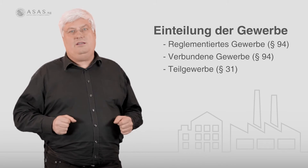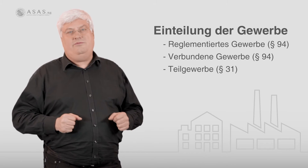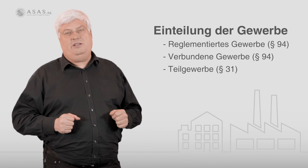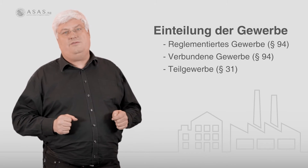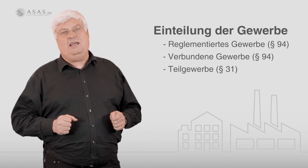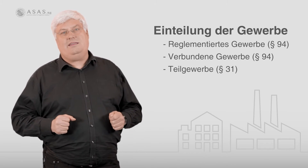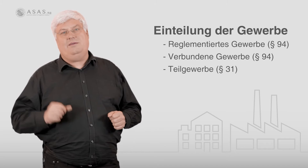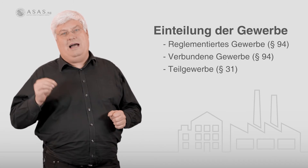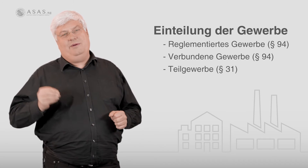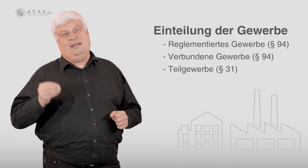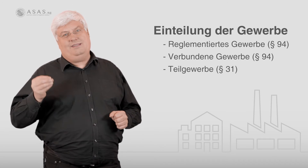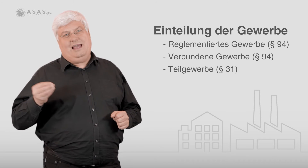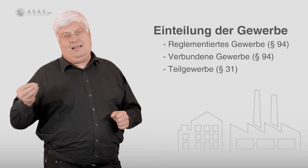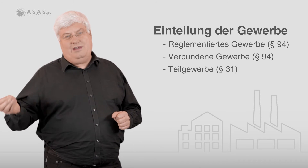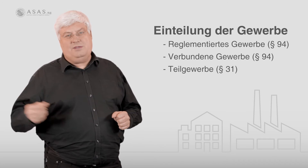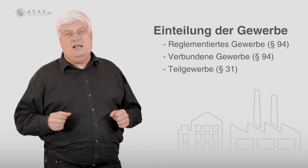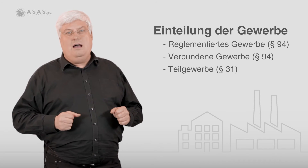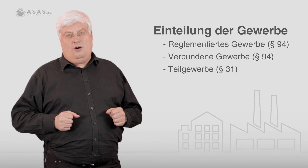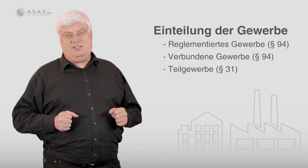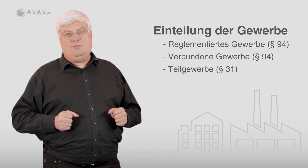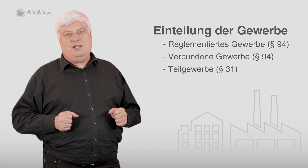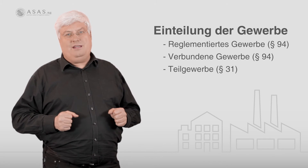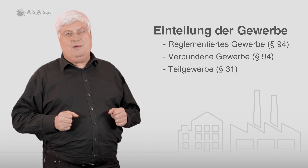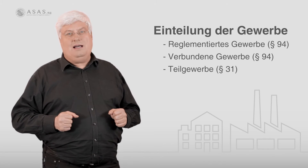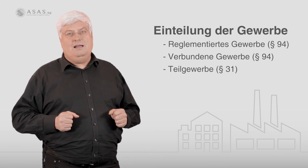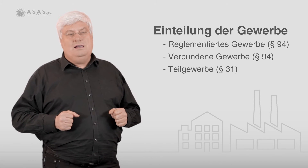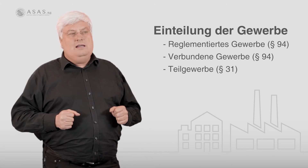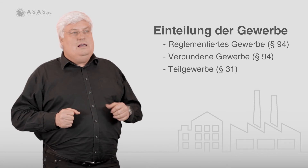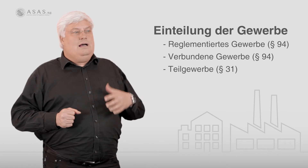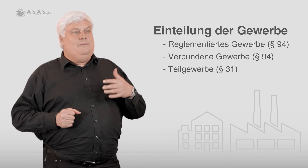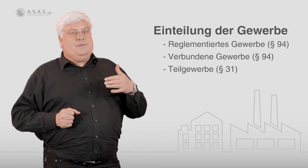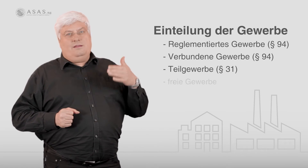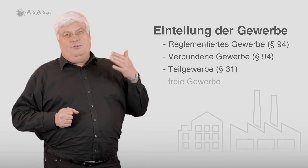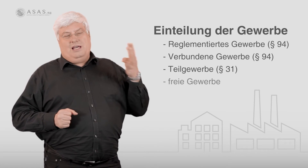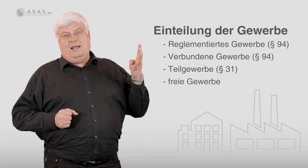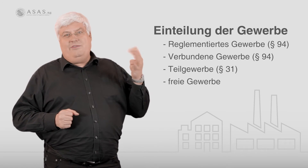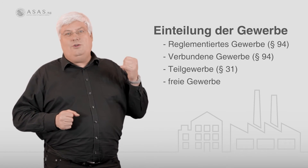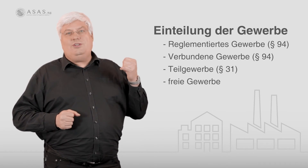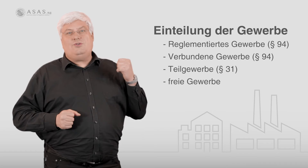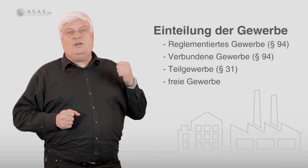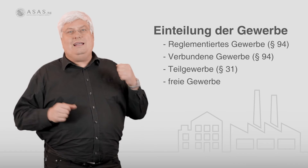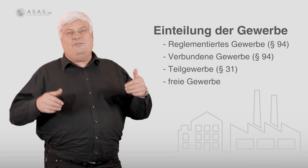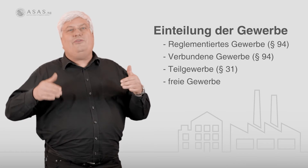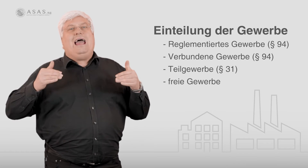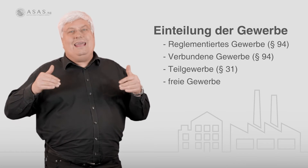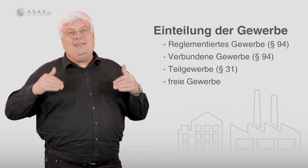als Friedhofsgärtner im Rahmen eines Teilgewerbes auch selbstständig machen. Und dann haben wir noch die sogenannten freien,